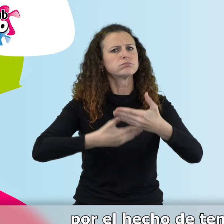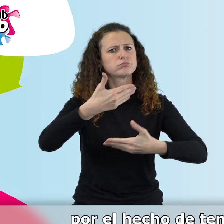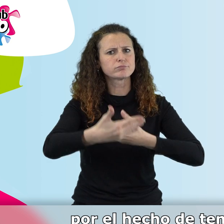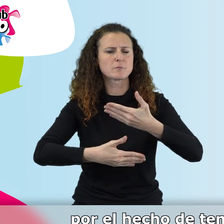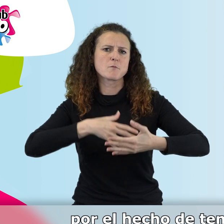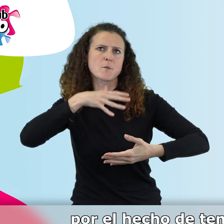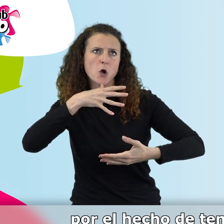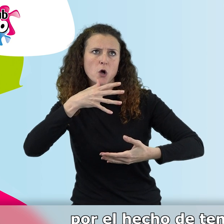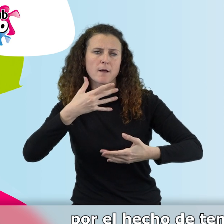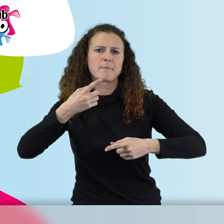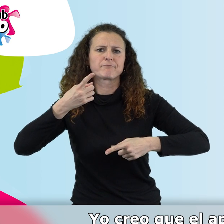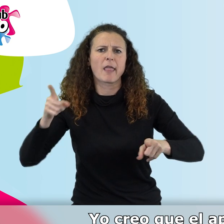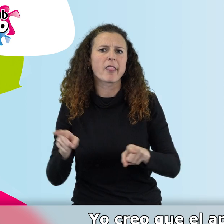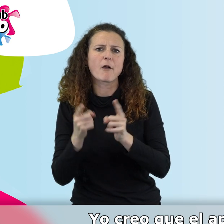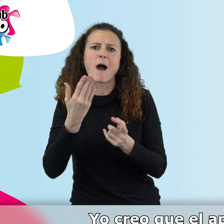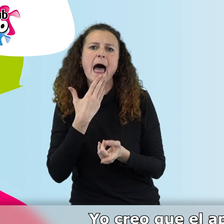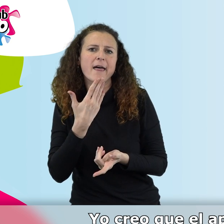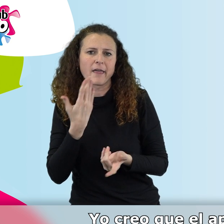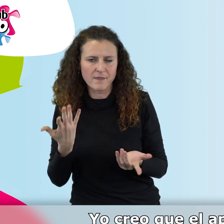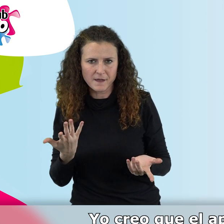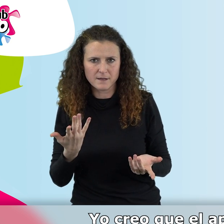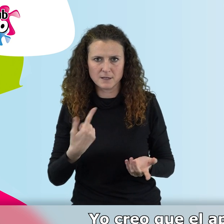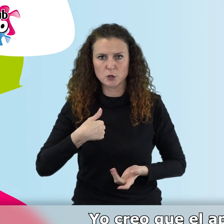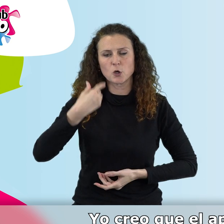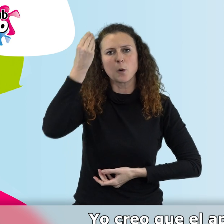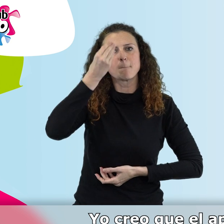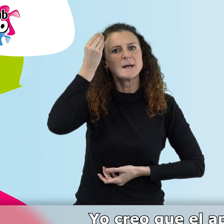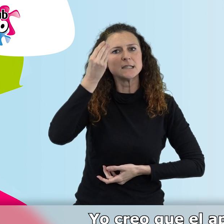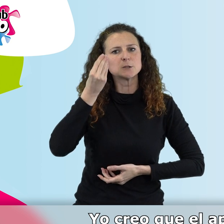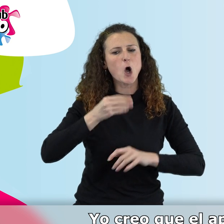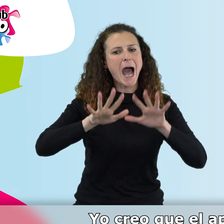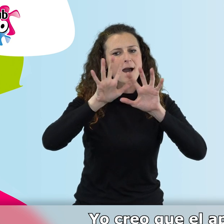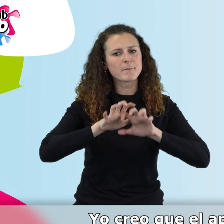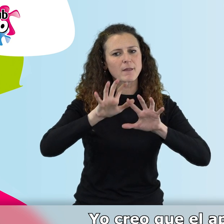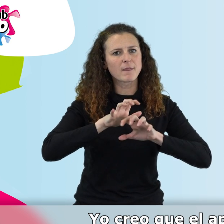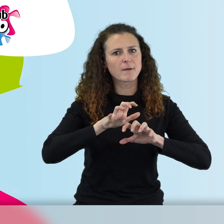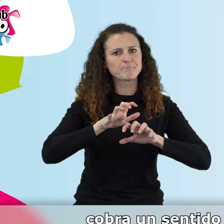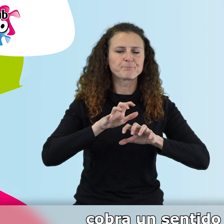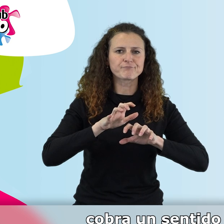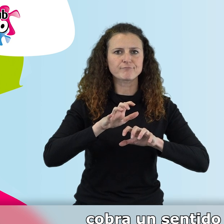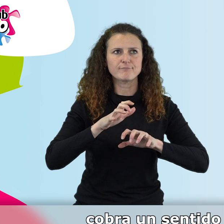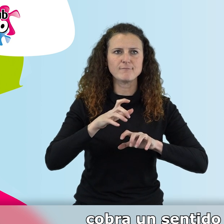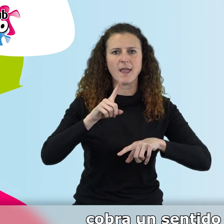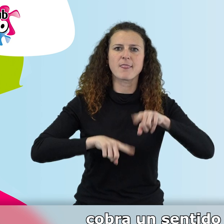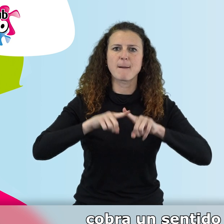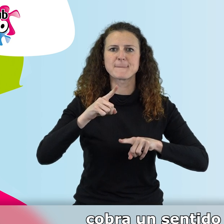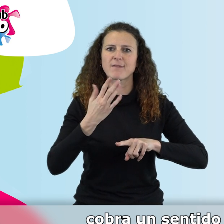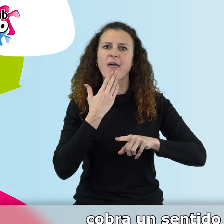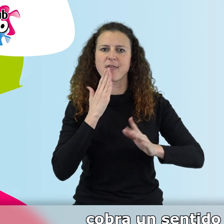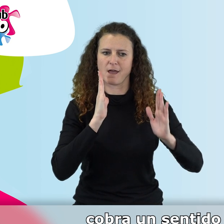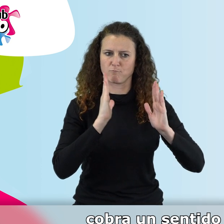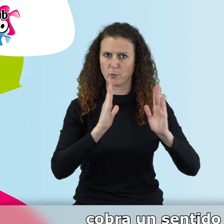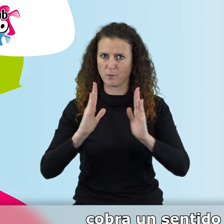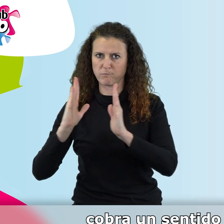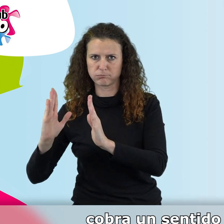de tener una edad u otra. Yo creo que el aprendizaje en determinadas edad cobra un sentido